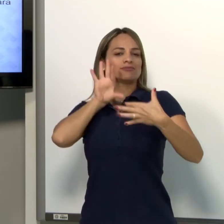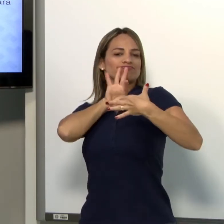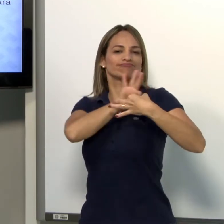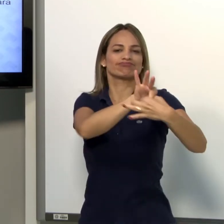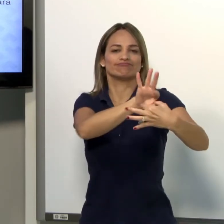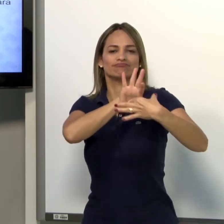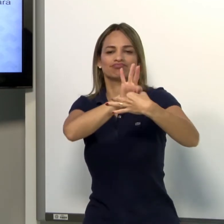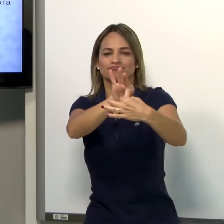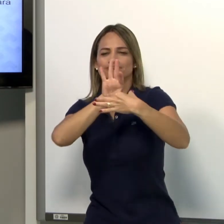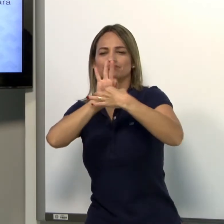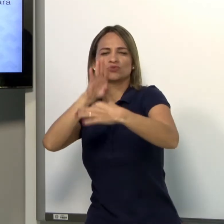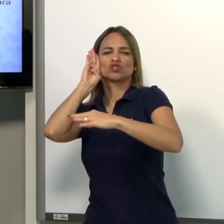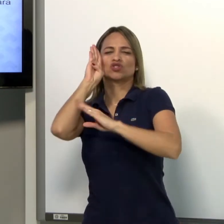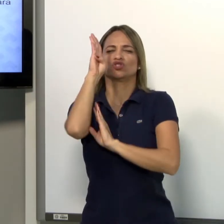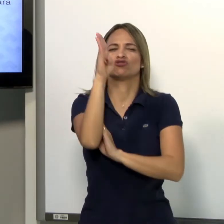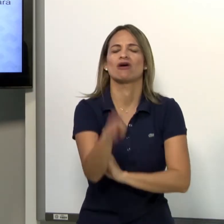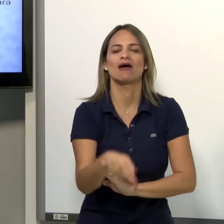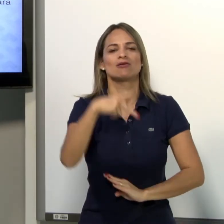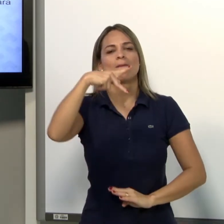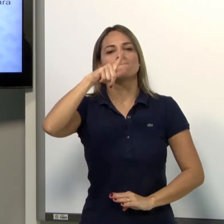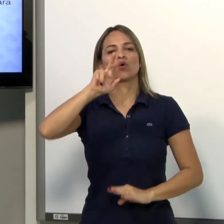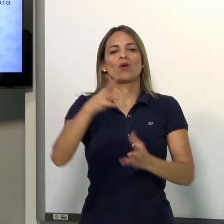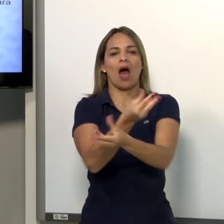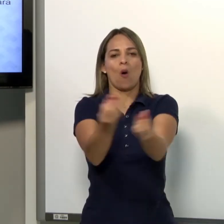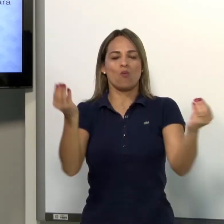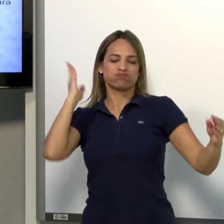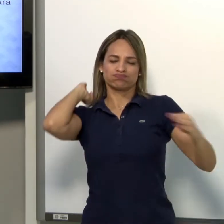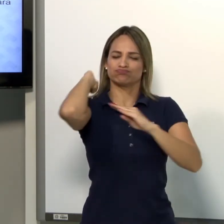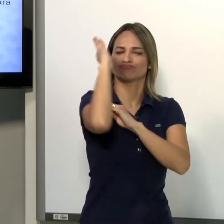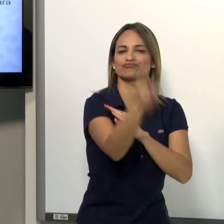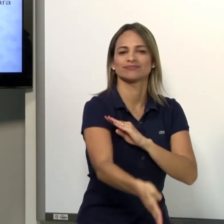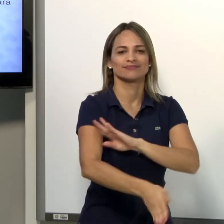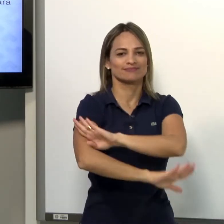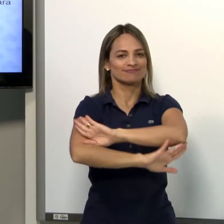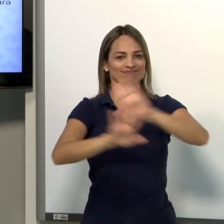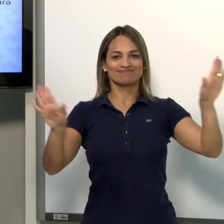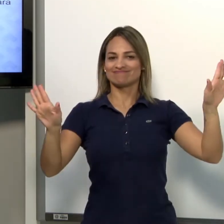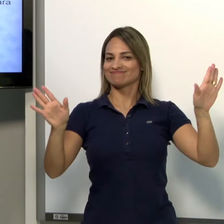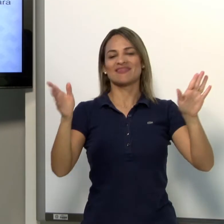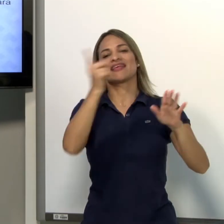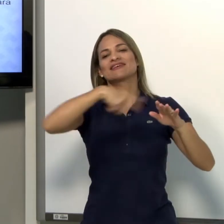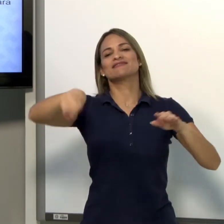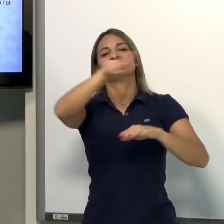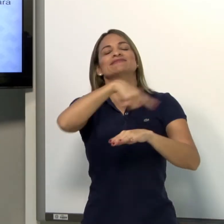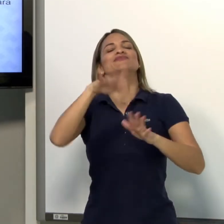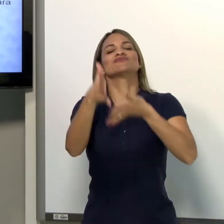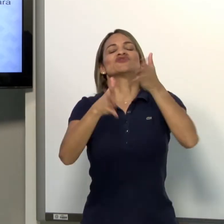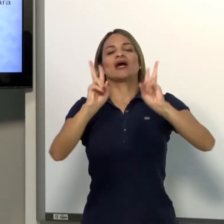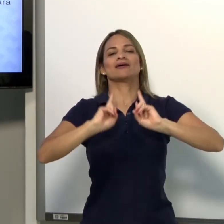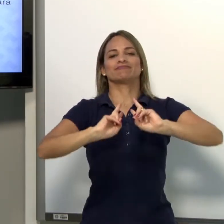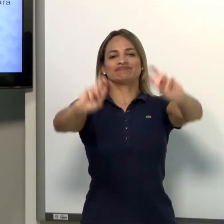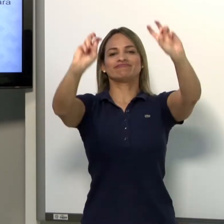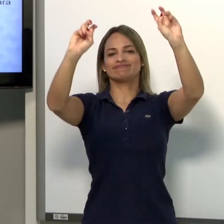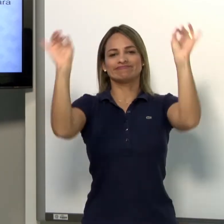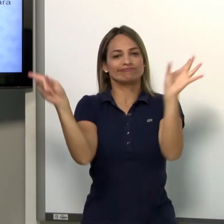sinalizado vai ser percebido com facilidade. A expressão facial já vai ajudar. E percebe-se com muita facilidade. É muito fácil.